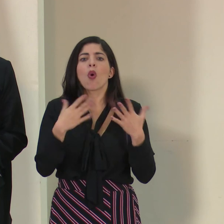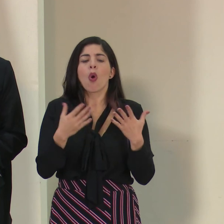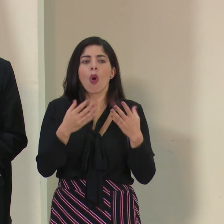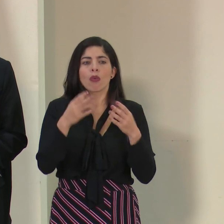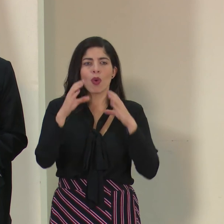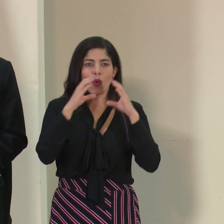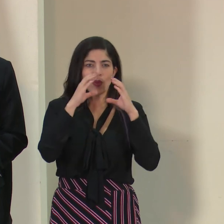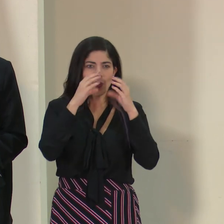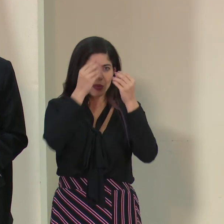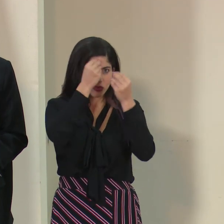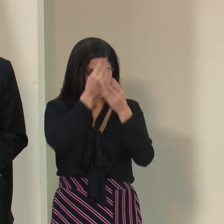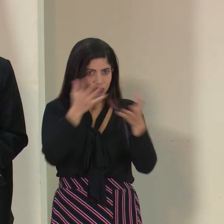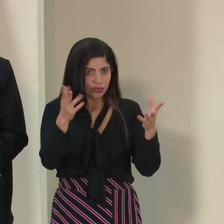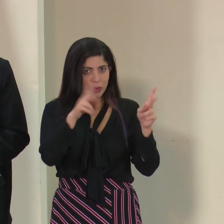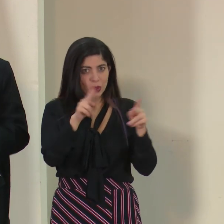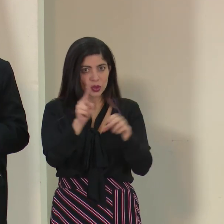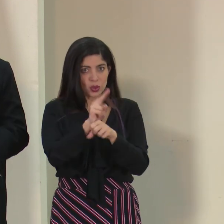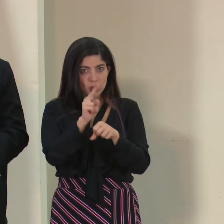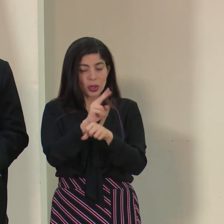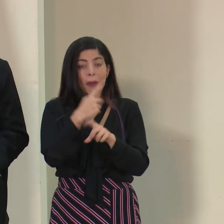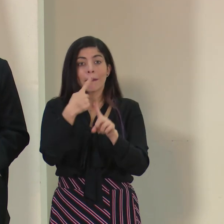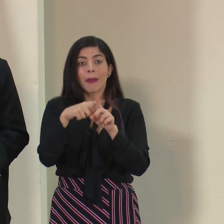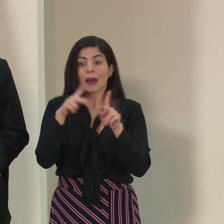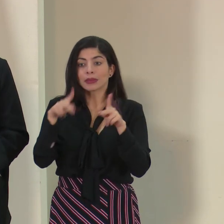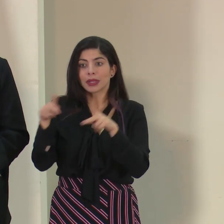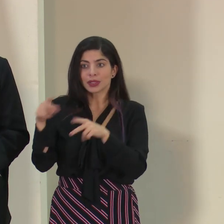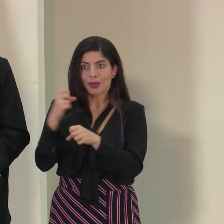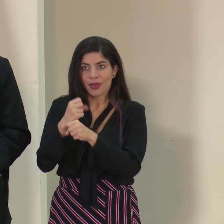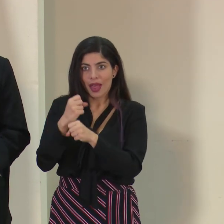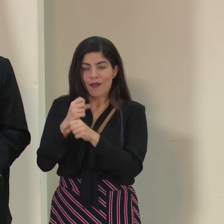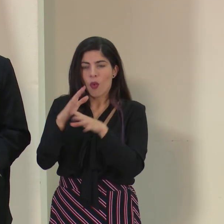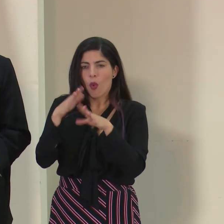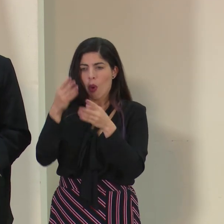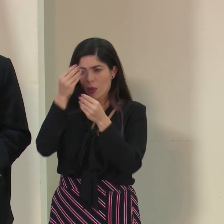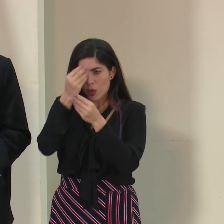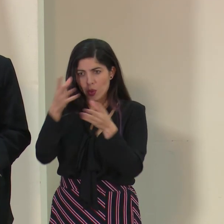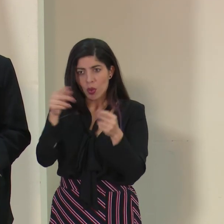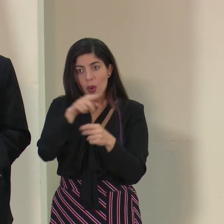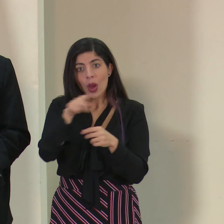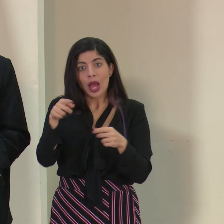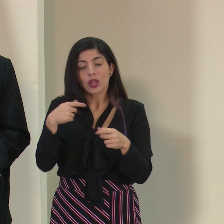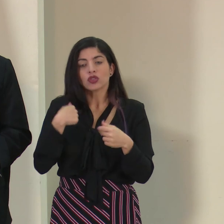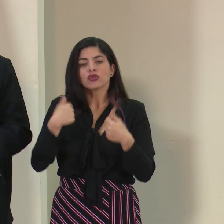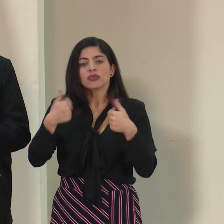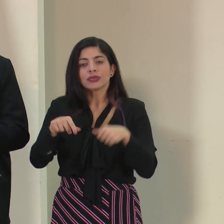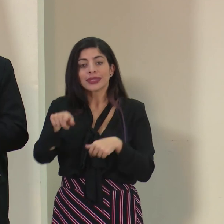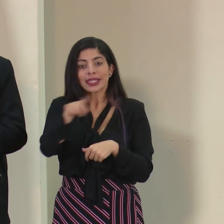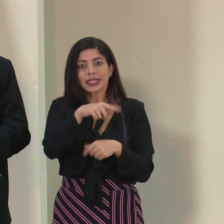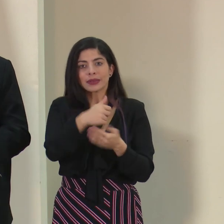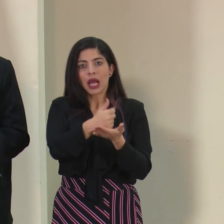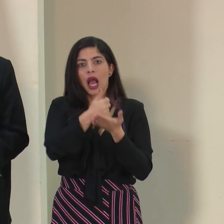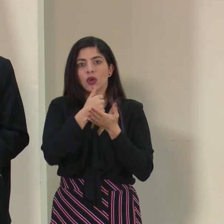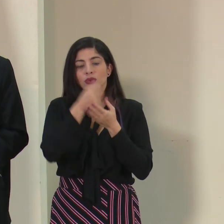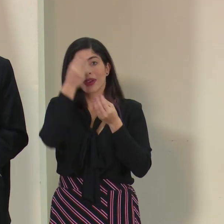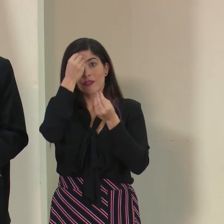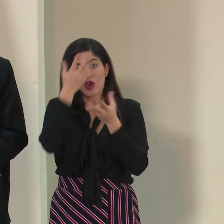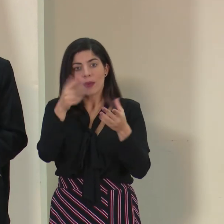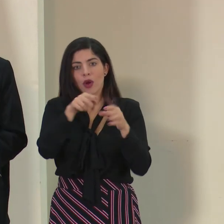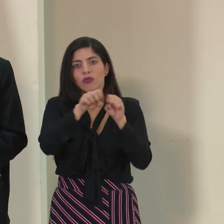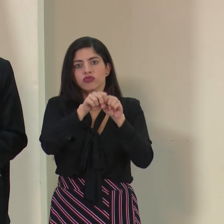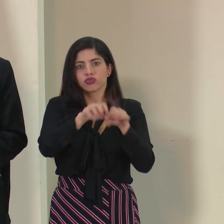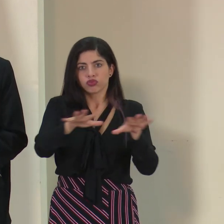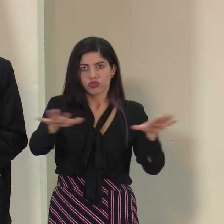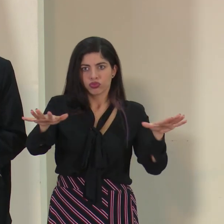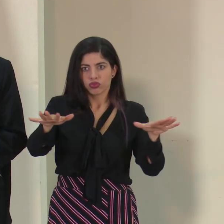comunicación a los diferentes usuarios y al personal, sobre todo. Acordamos que ellos nos van a ayudar a compartir la información que va a